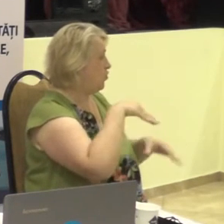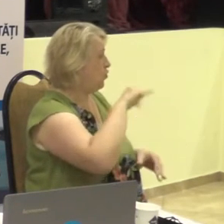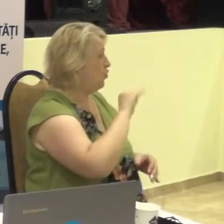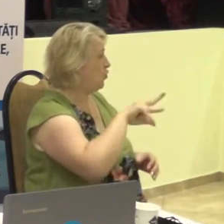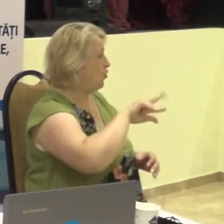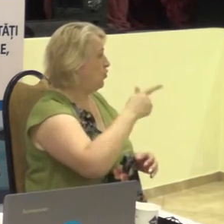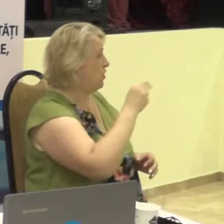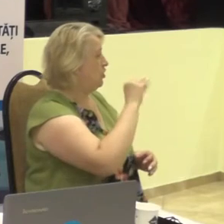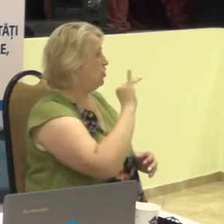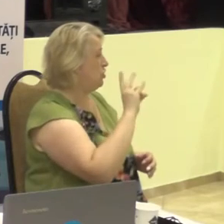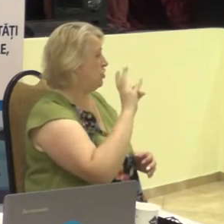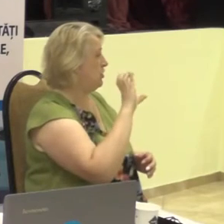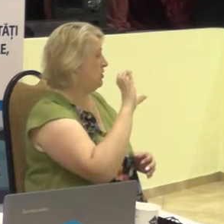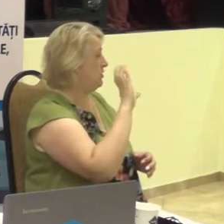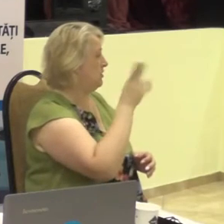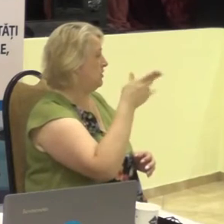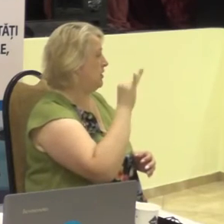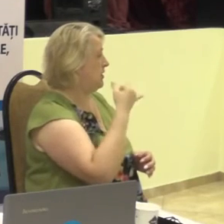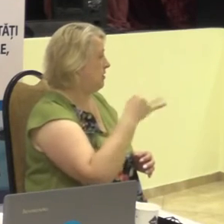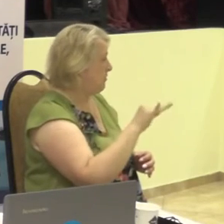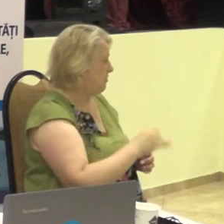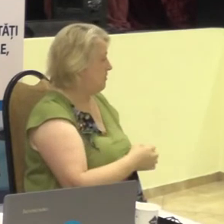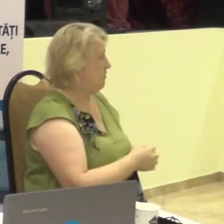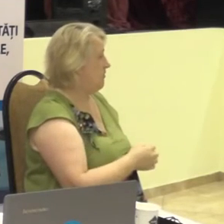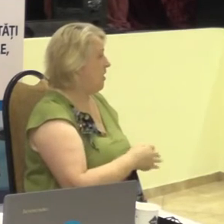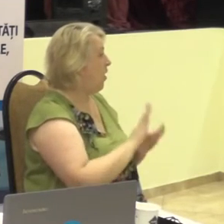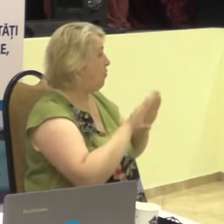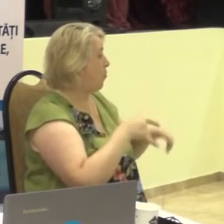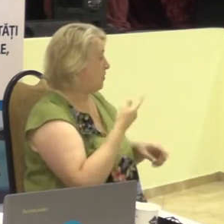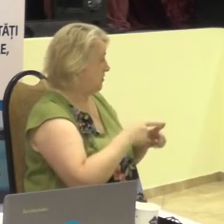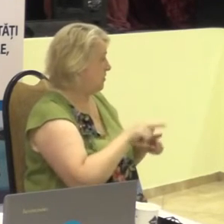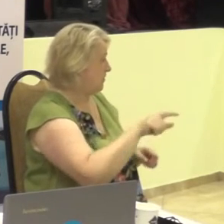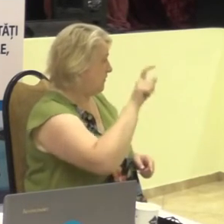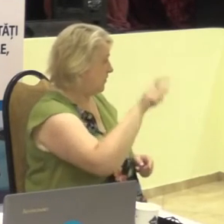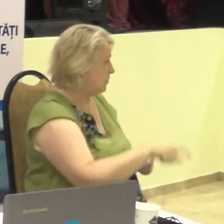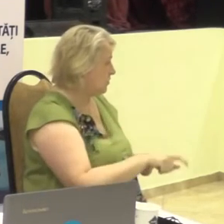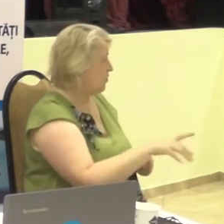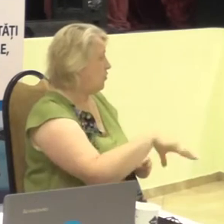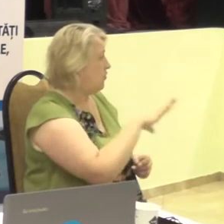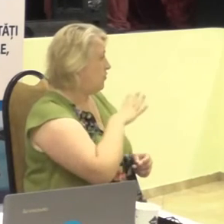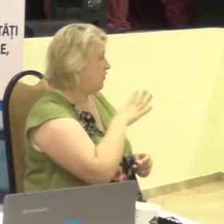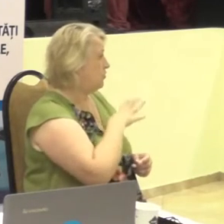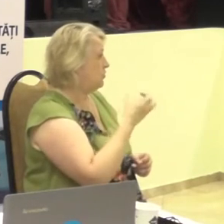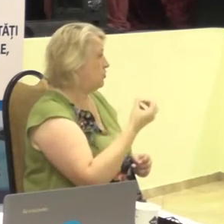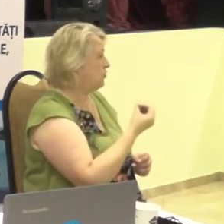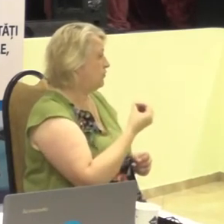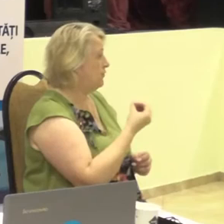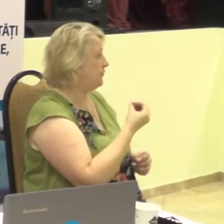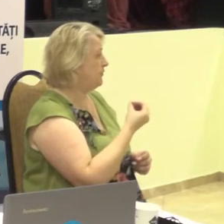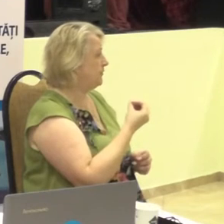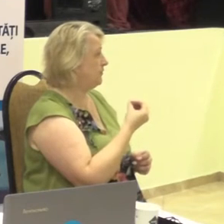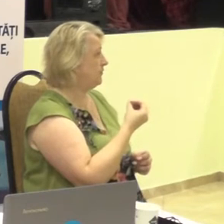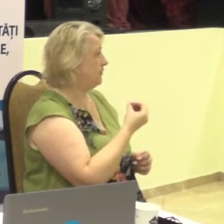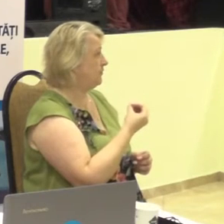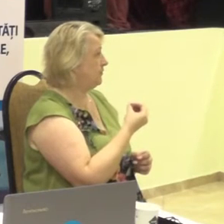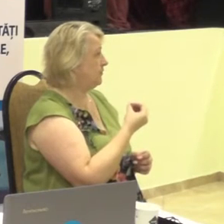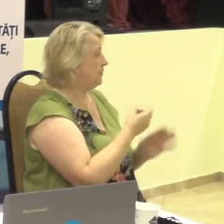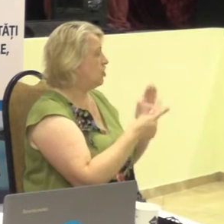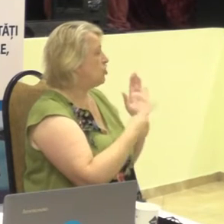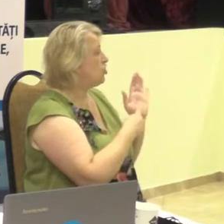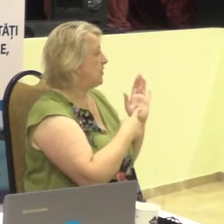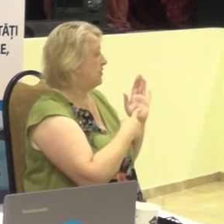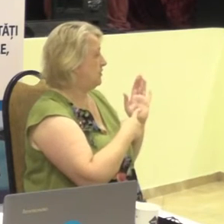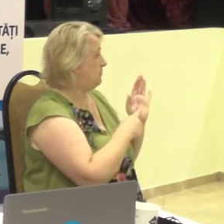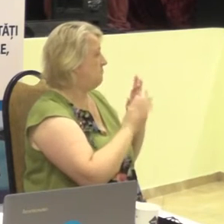Consecutiv, după Dumnealui, au fost încă șase